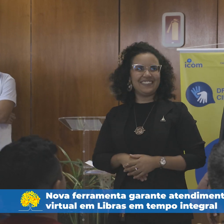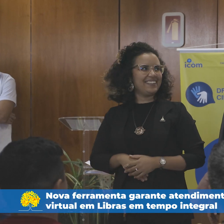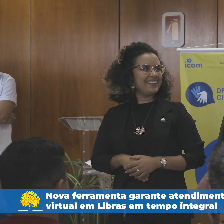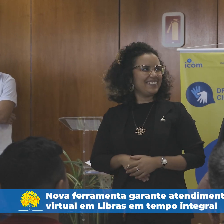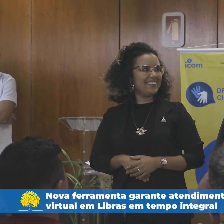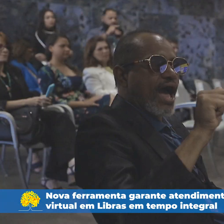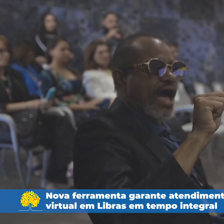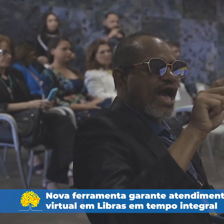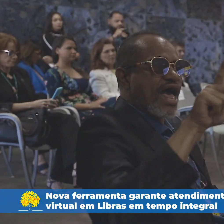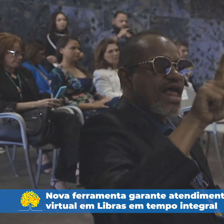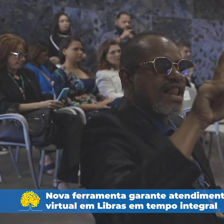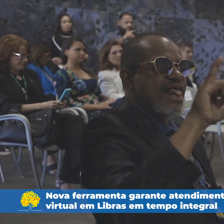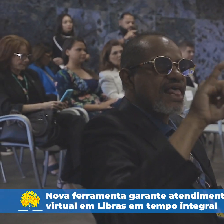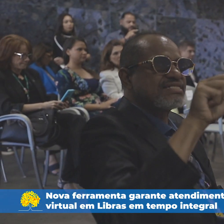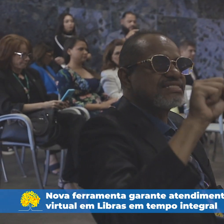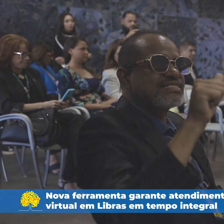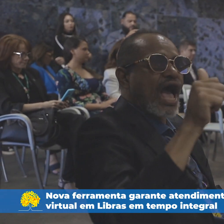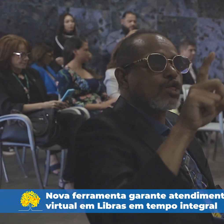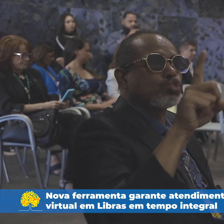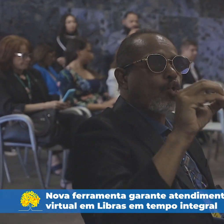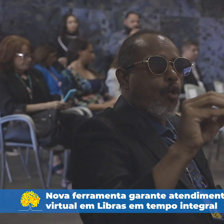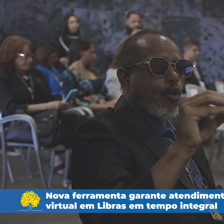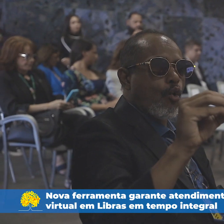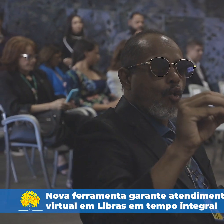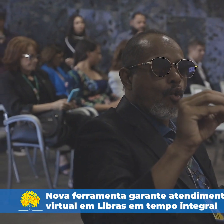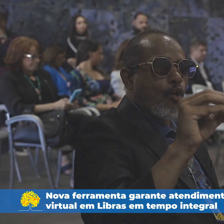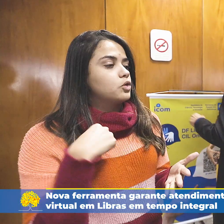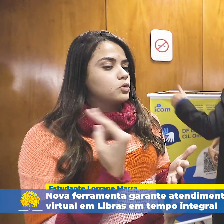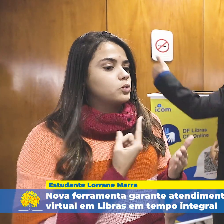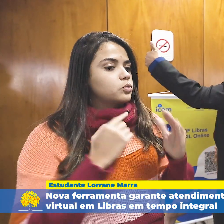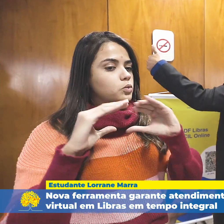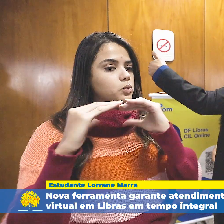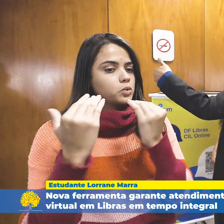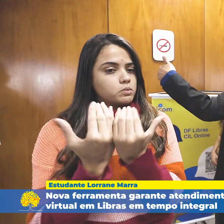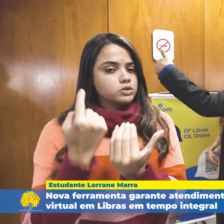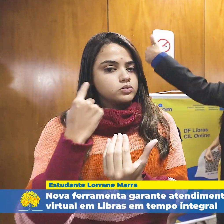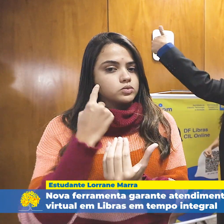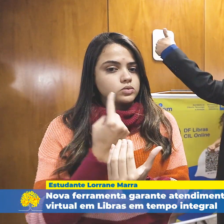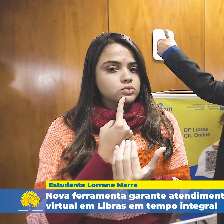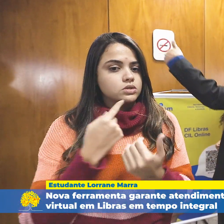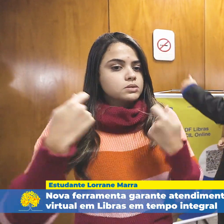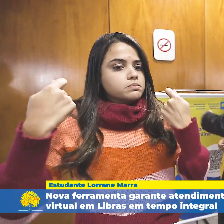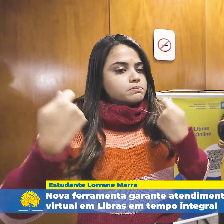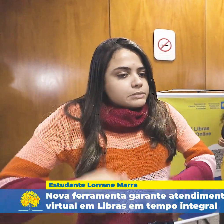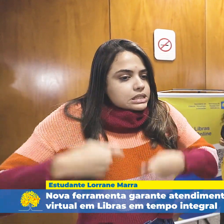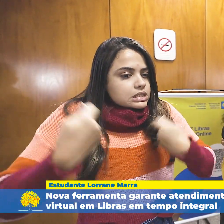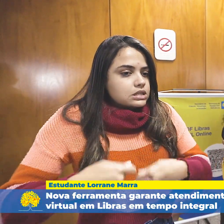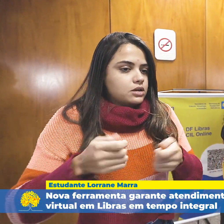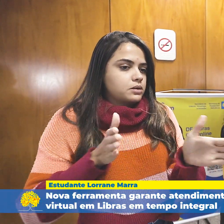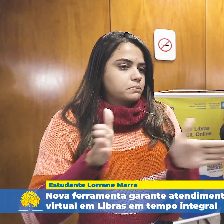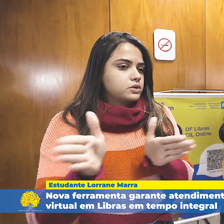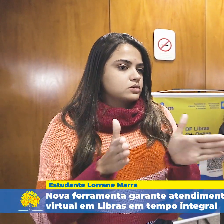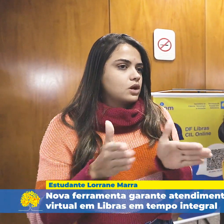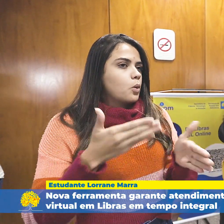conversação e resolver todas as suas questões dentro do órgão. Nós, da comunidade surda, precisamos de